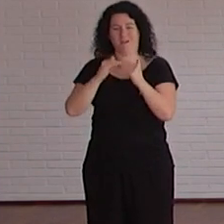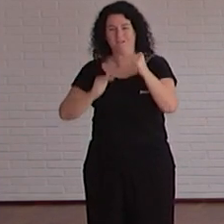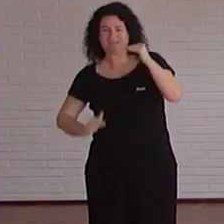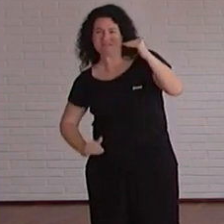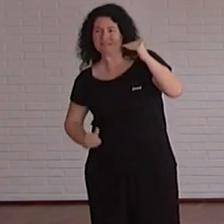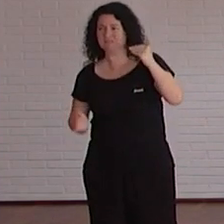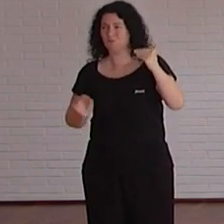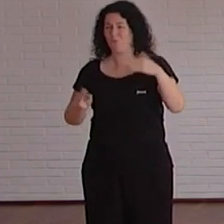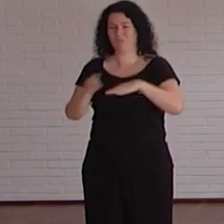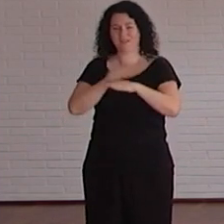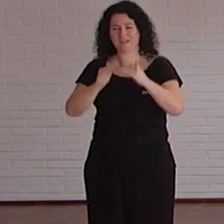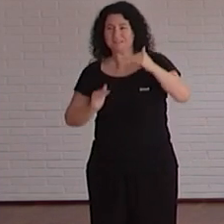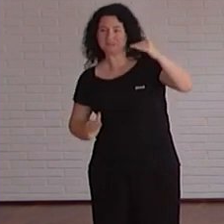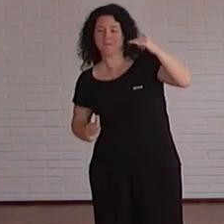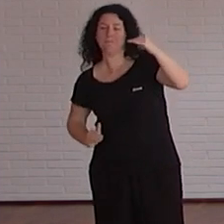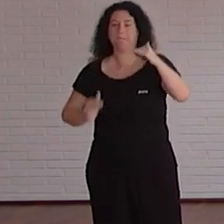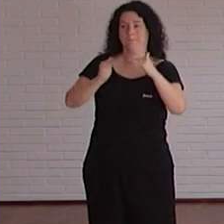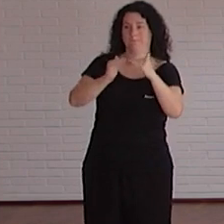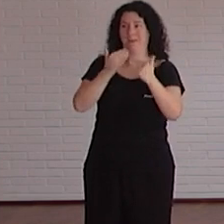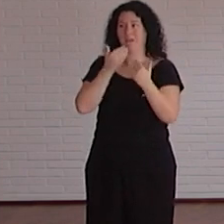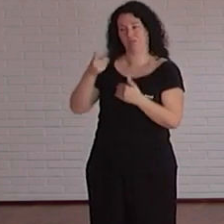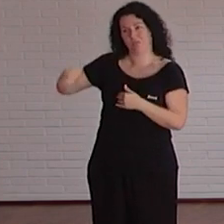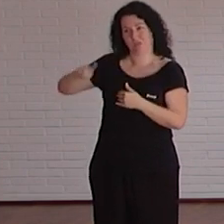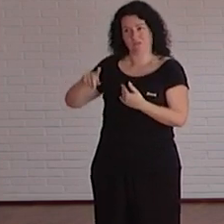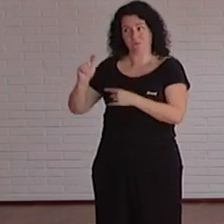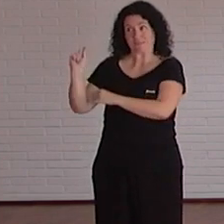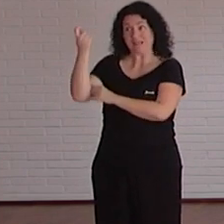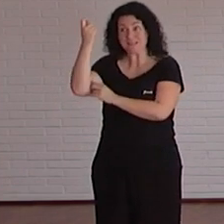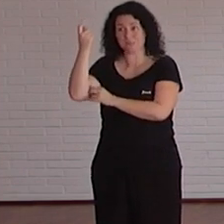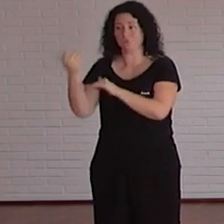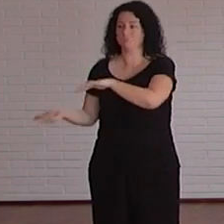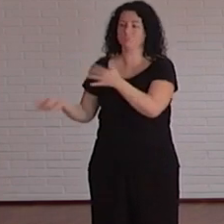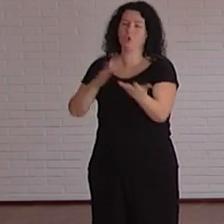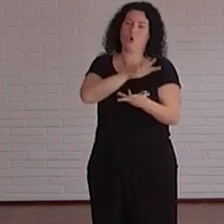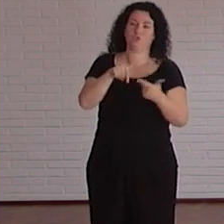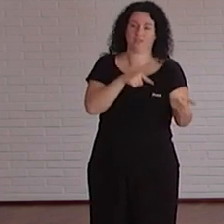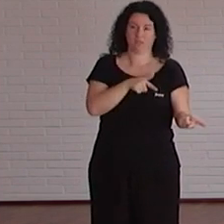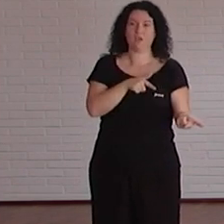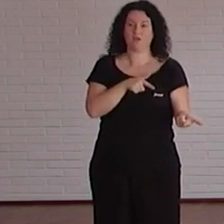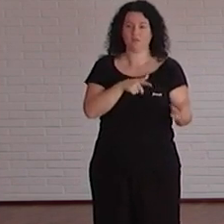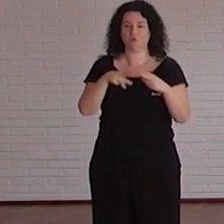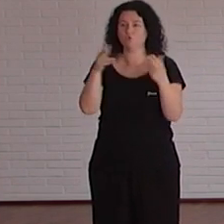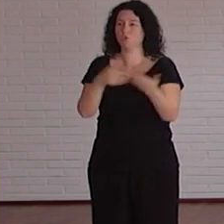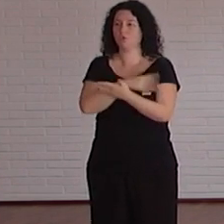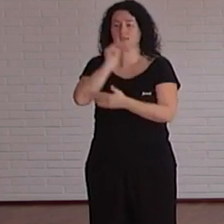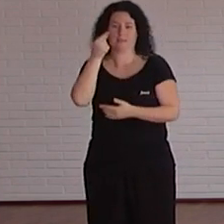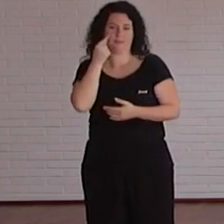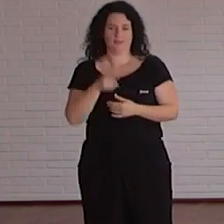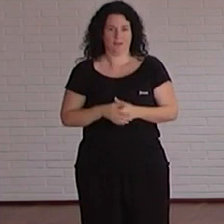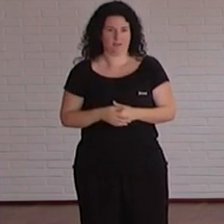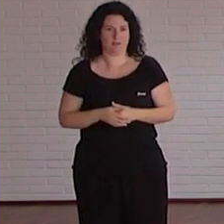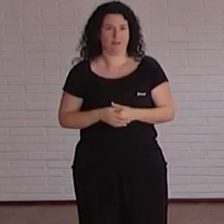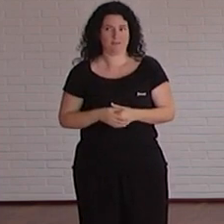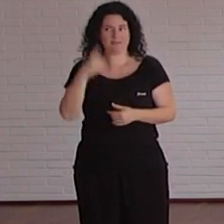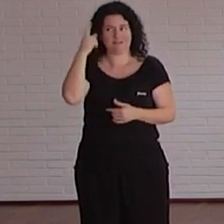entonces nosotros ¿qué hacemos? aprovechar cada uno de esos hitos para convertirlo en noticia para contárselo a la sociedad y para que sepan que